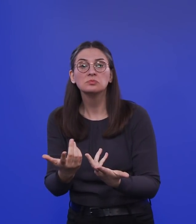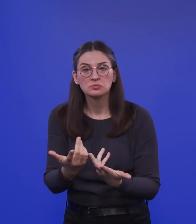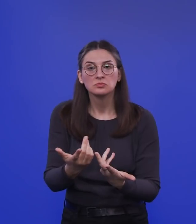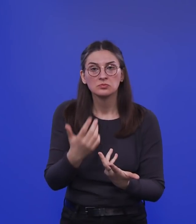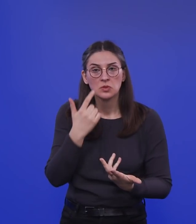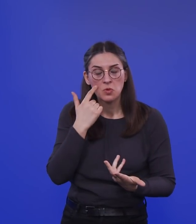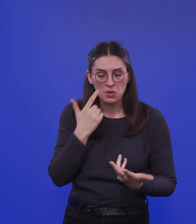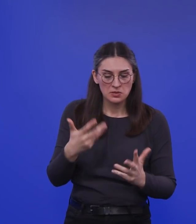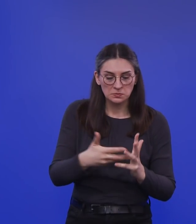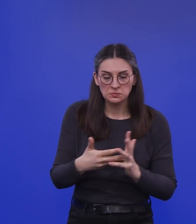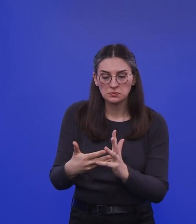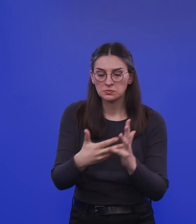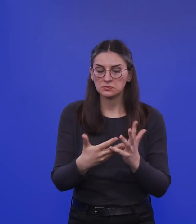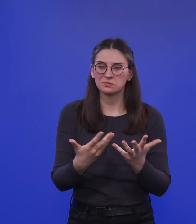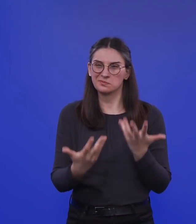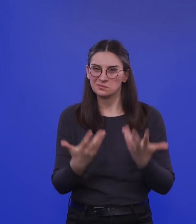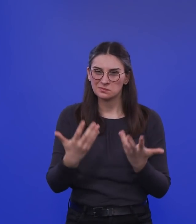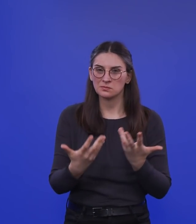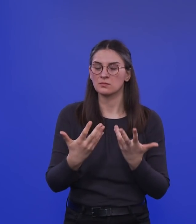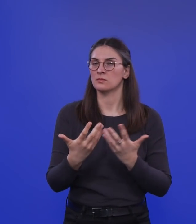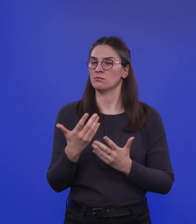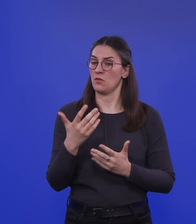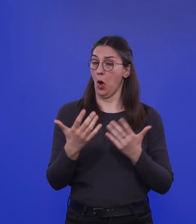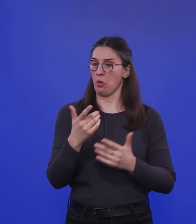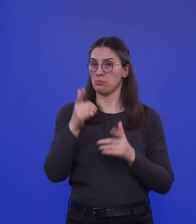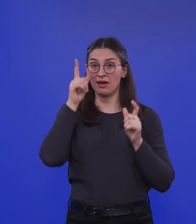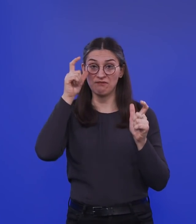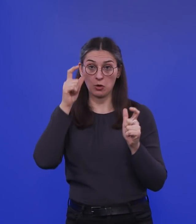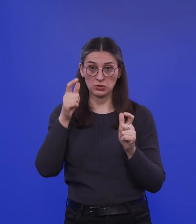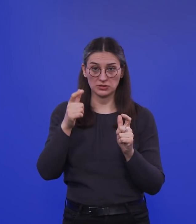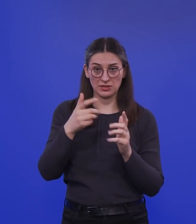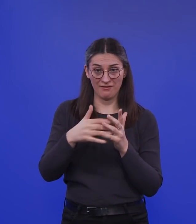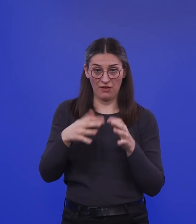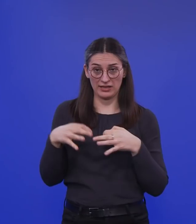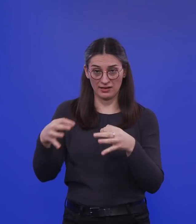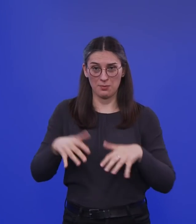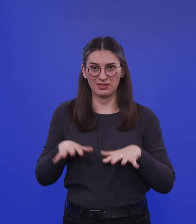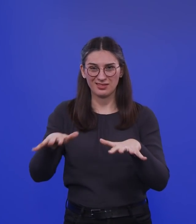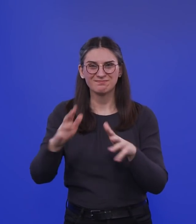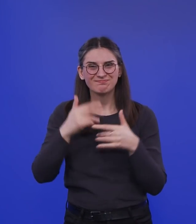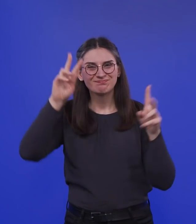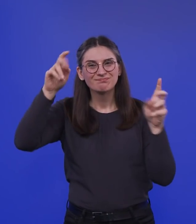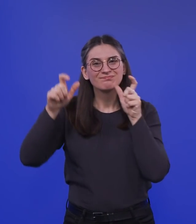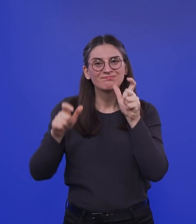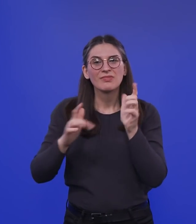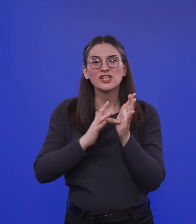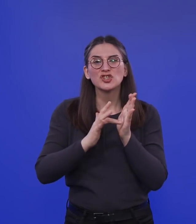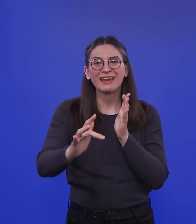sind, auf die Frage haben, ob das Virus überhaupt noch weitergegeben wird. Da gibt es ja den Begriff der sterilisierenden Immunität. Also es ist gar keine